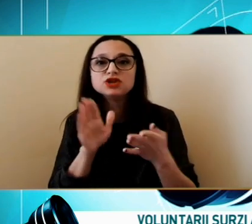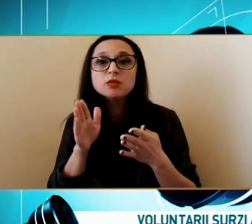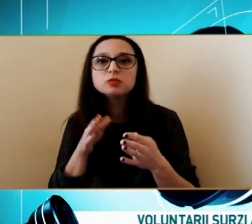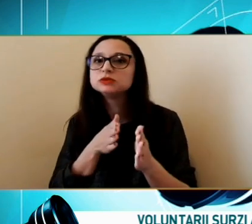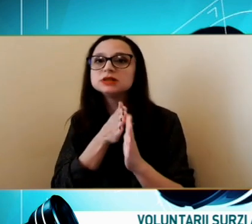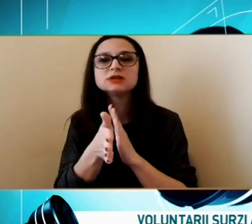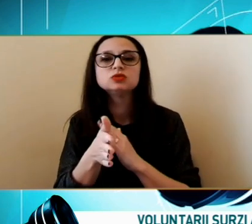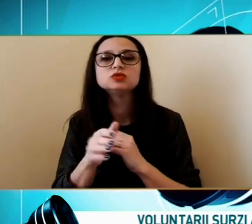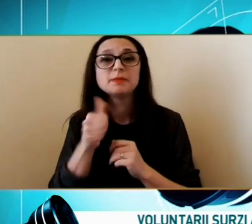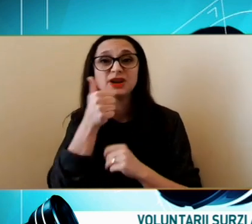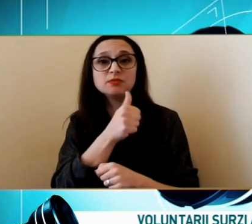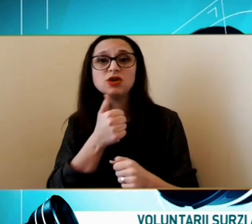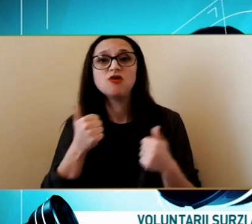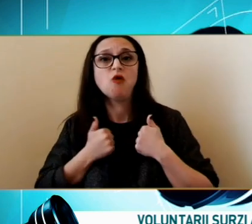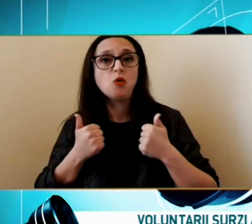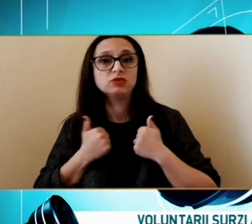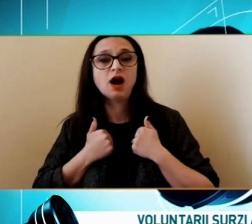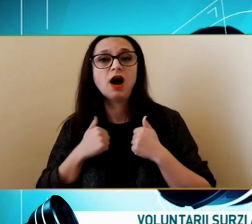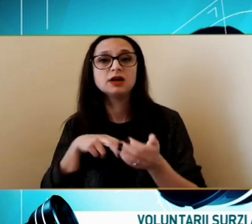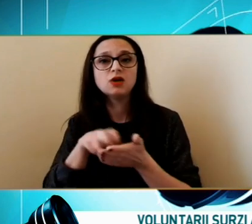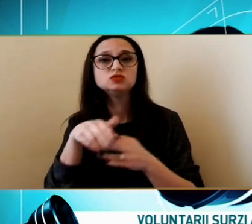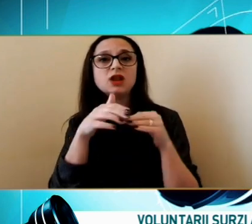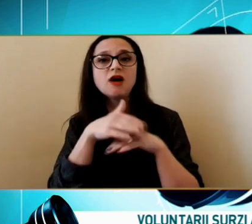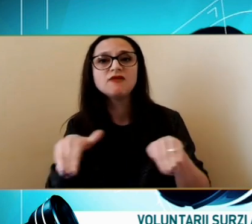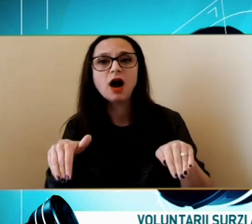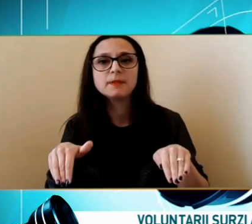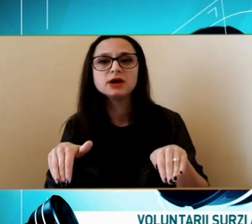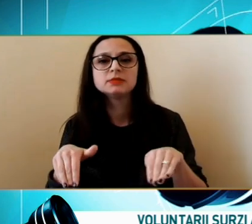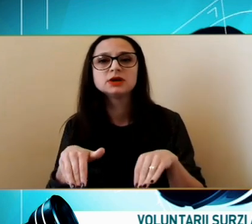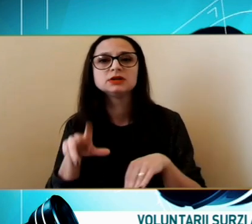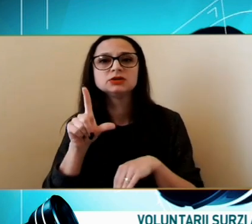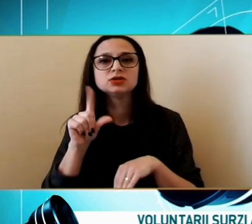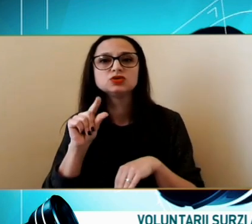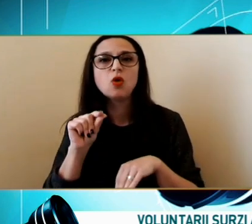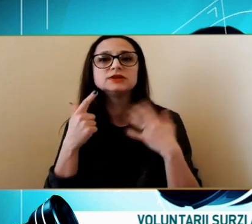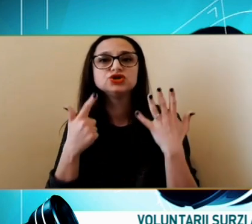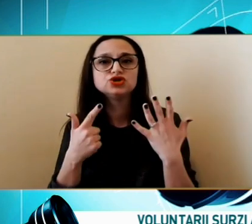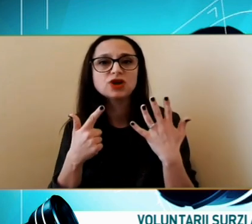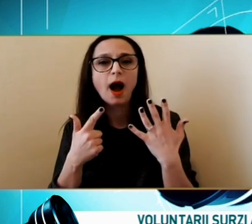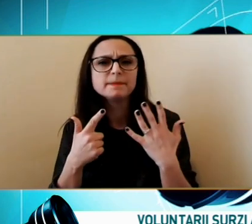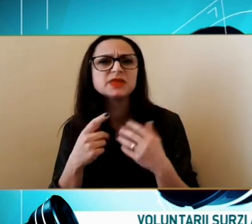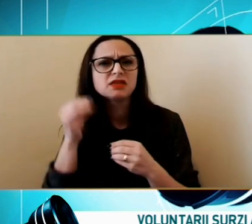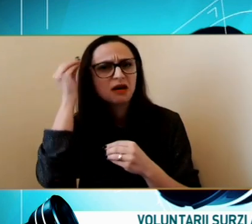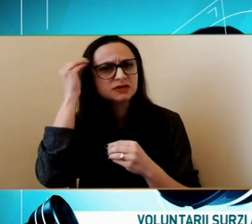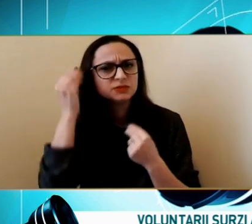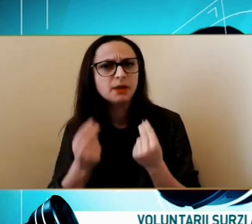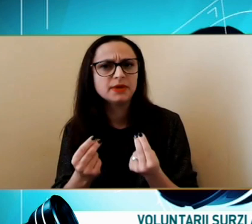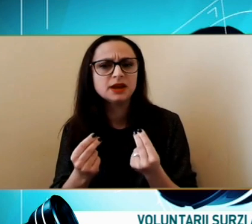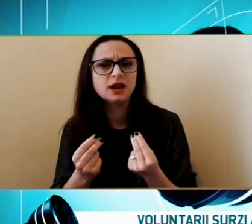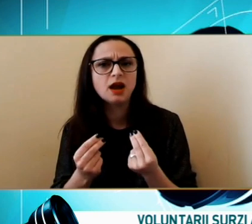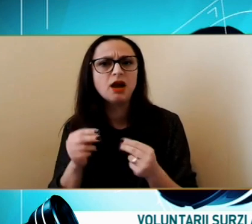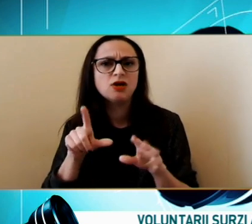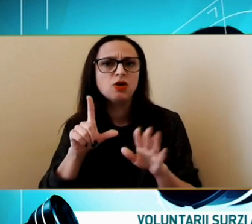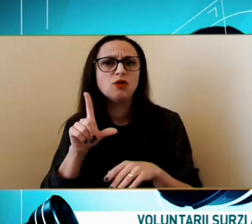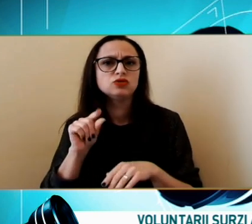Au ajuns la Vama În data de 27 Dacă spun video Și apoi și Au